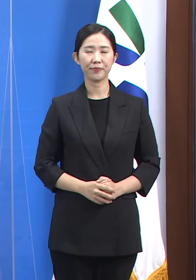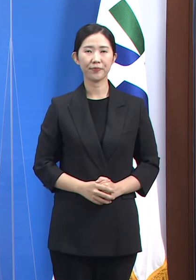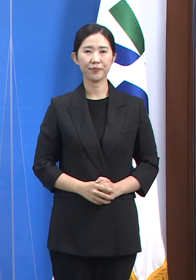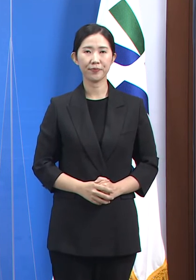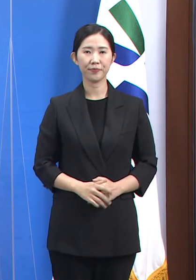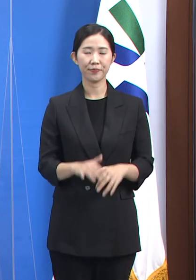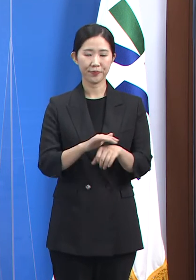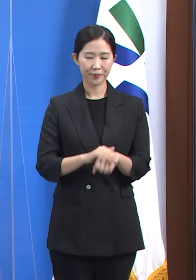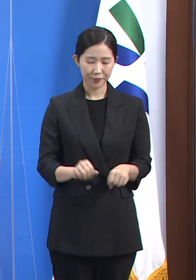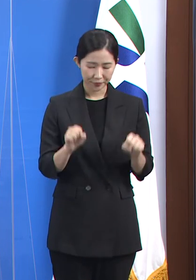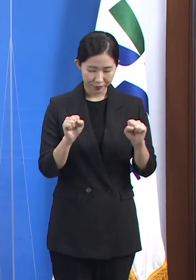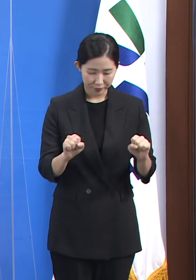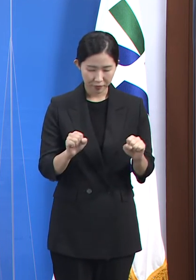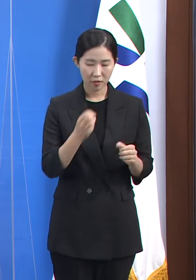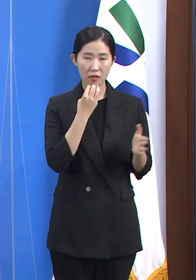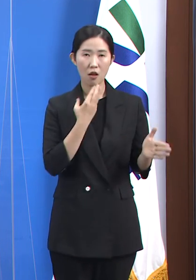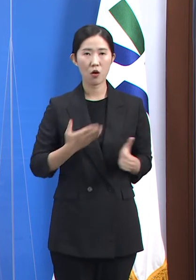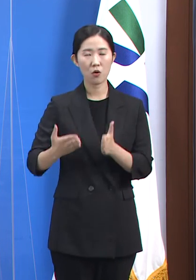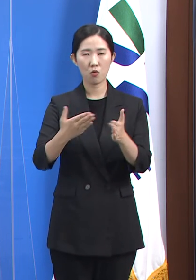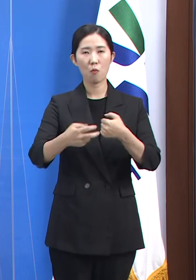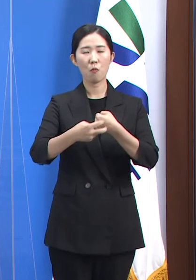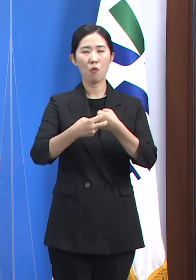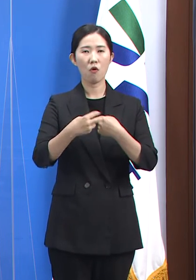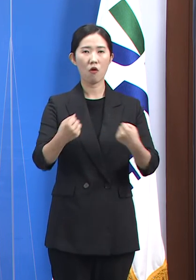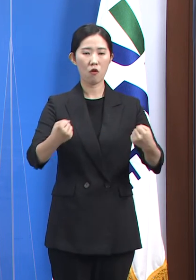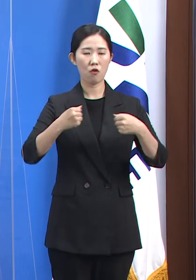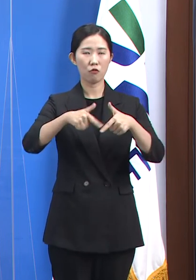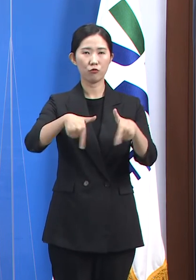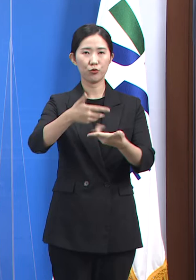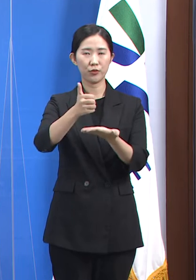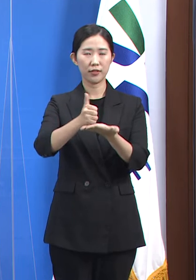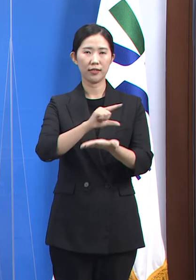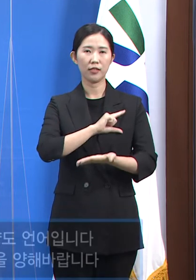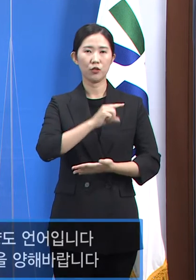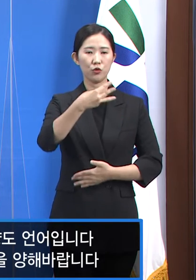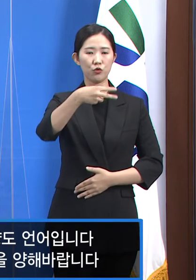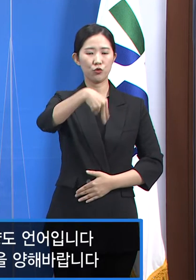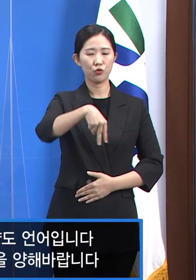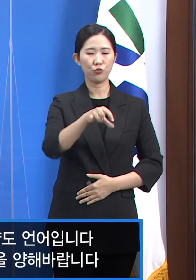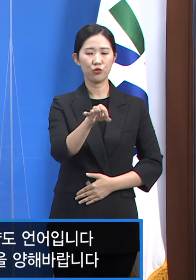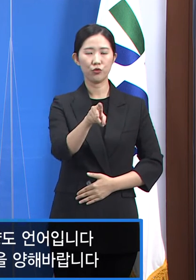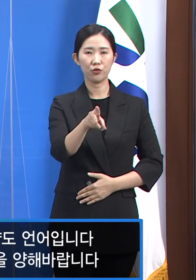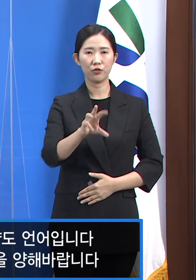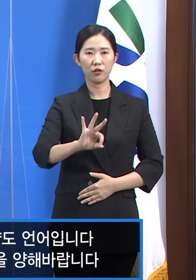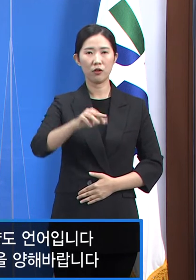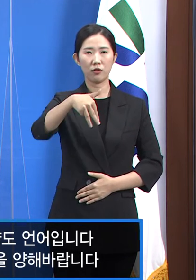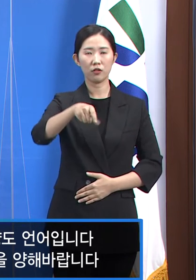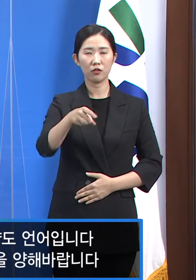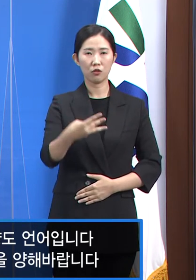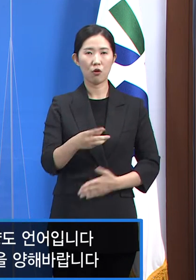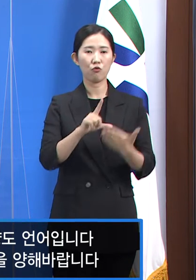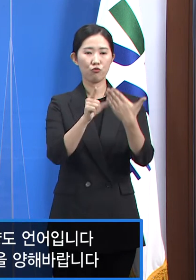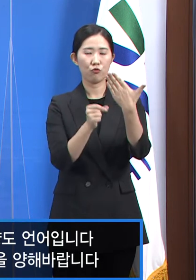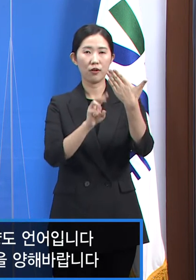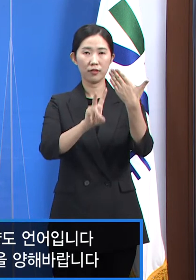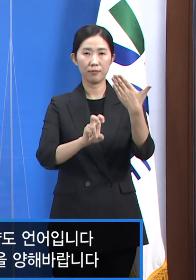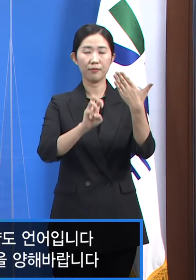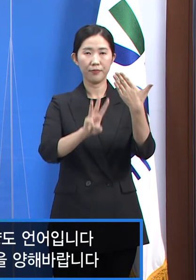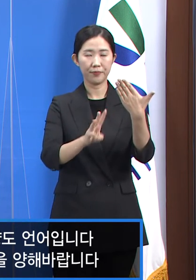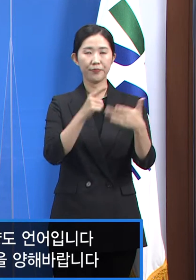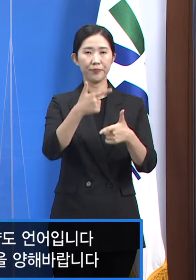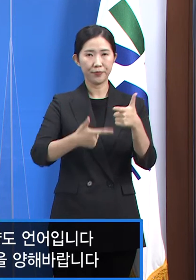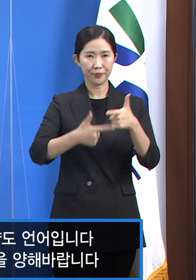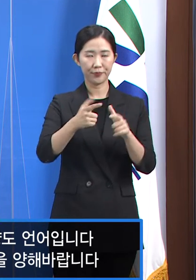안녕하십니까. 경기도 보건건강국장 류영철입니다. 9월 23일 목요일 경기도 코로나19 대응 정례